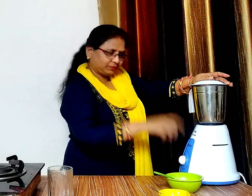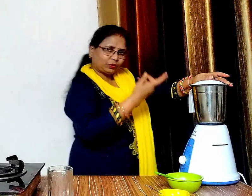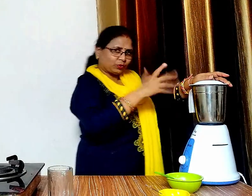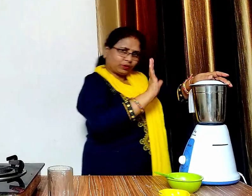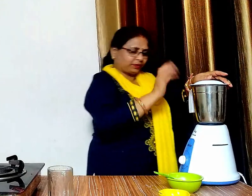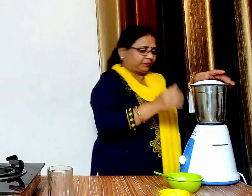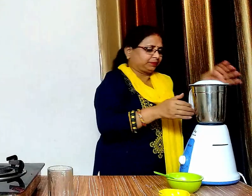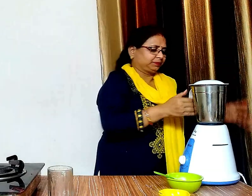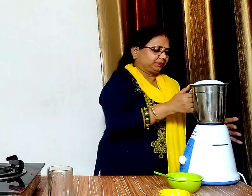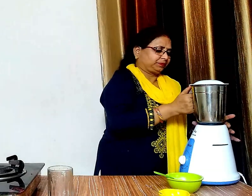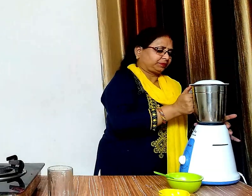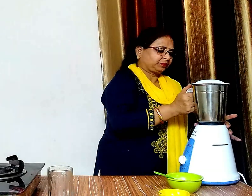सारे चीज़े रच्छे से पिस चुकी है